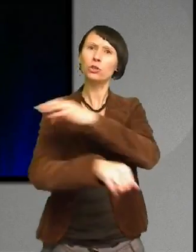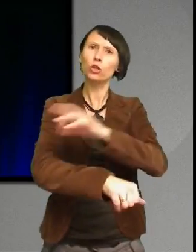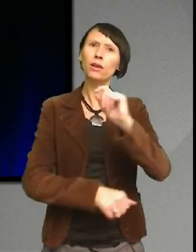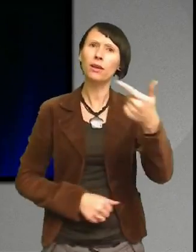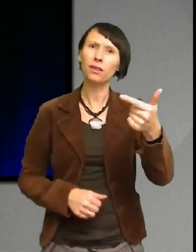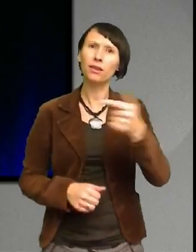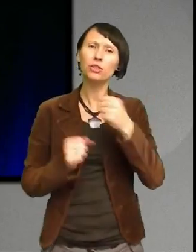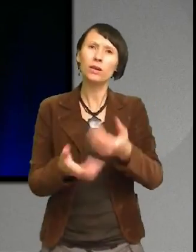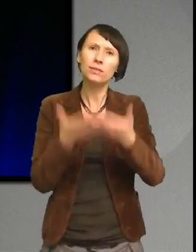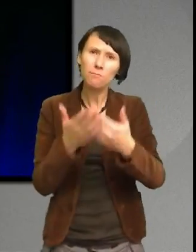För alla vi är människor.